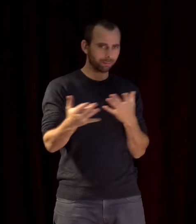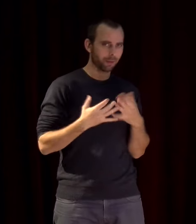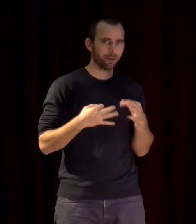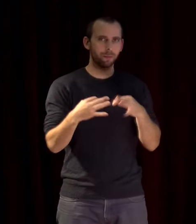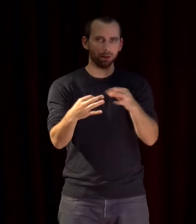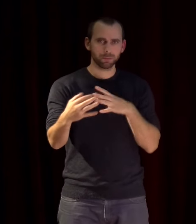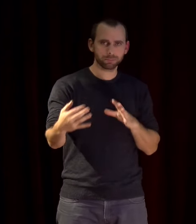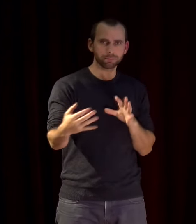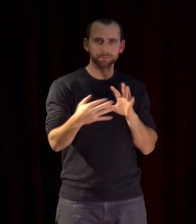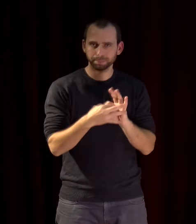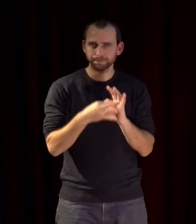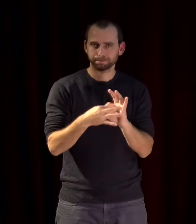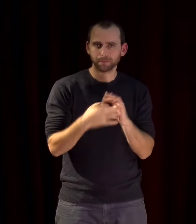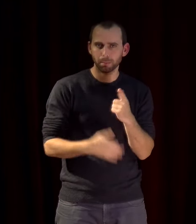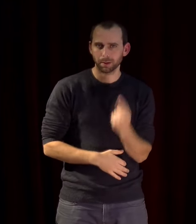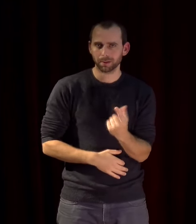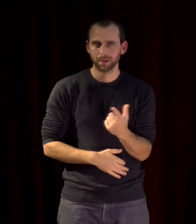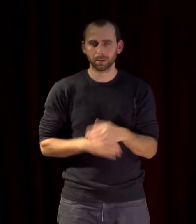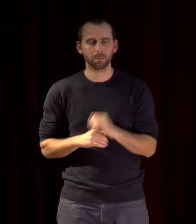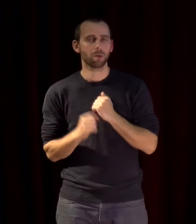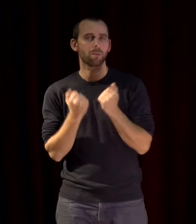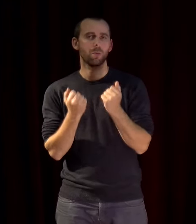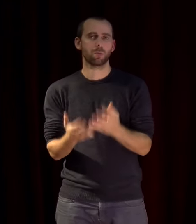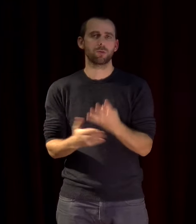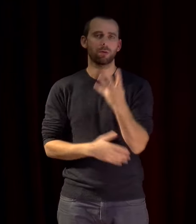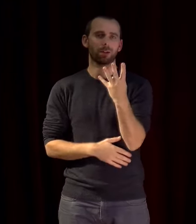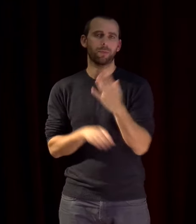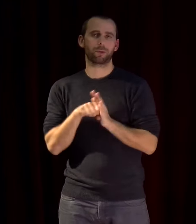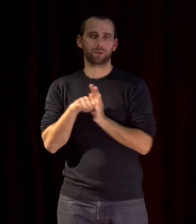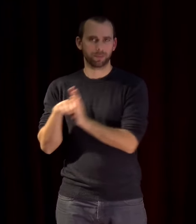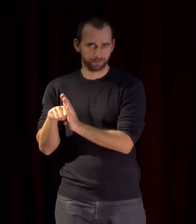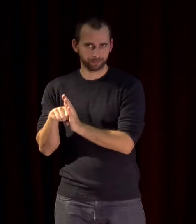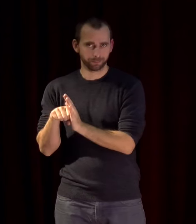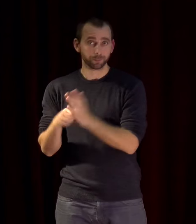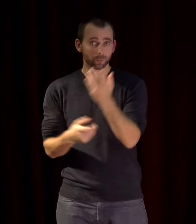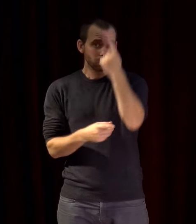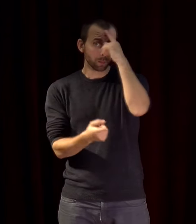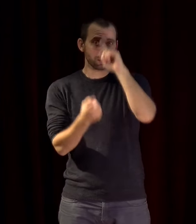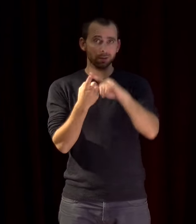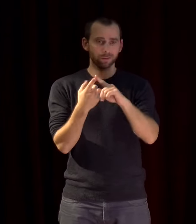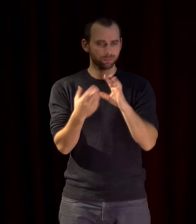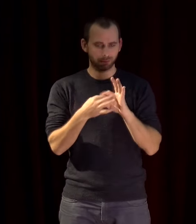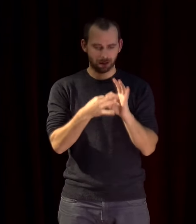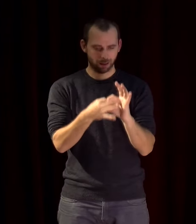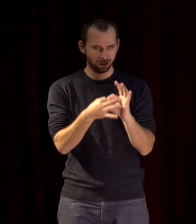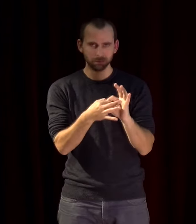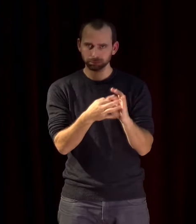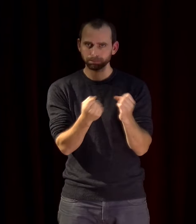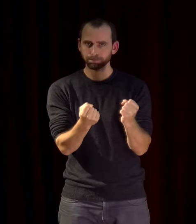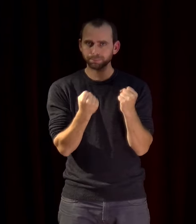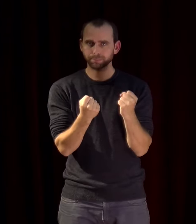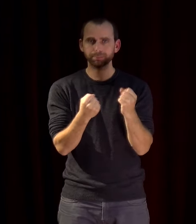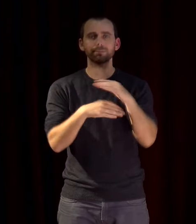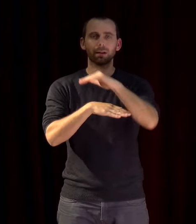je vous propose très rapidement quatre priorités pour bâtir des liens solides entre les rives de la